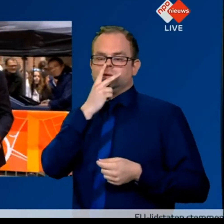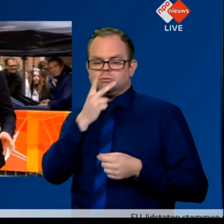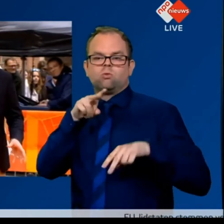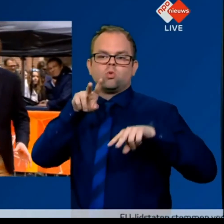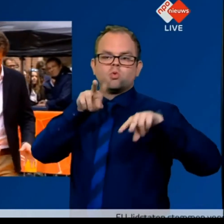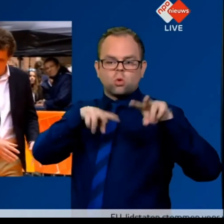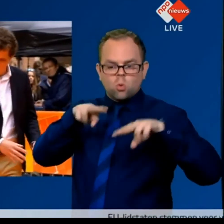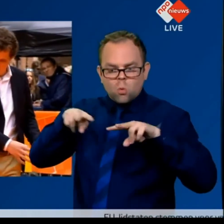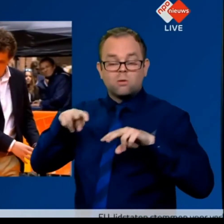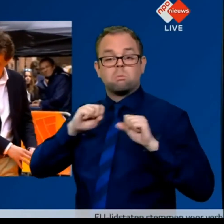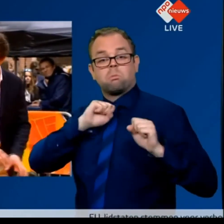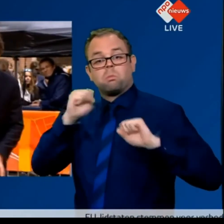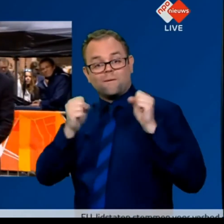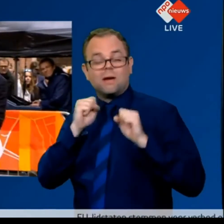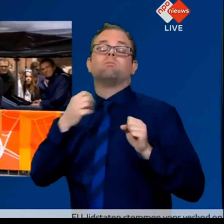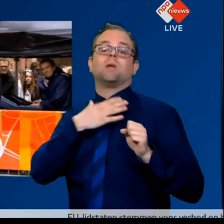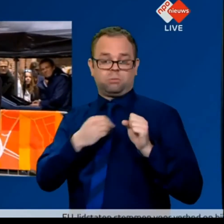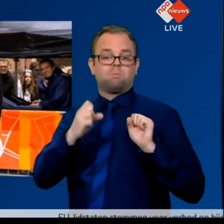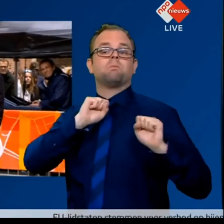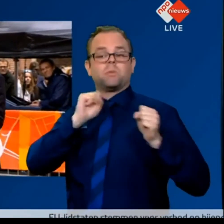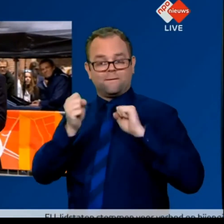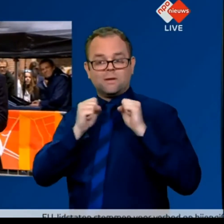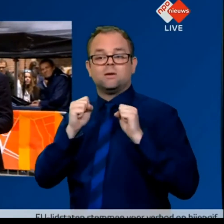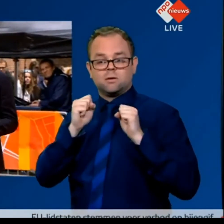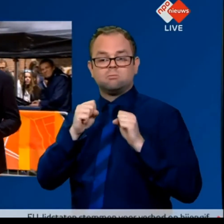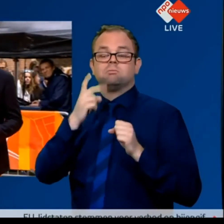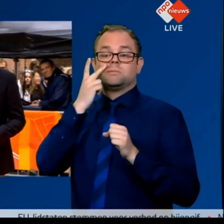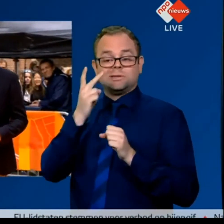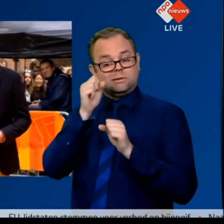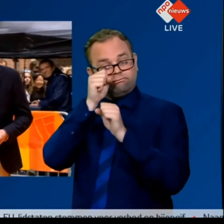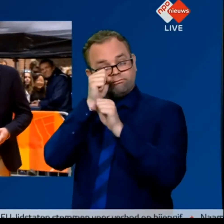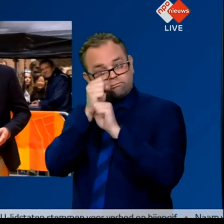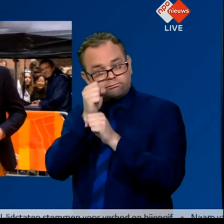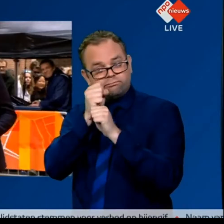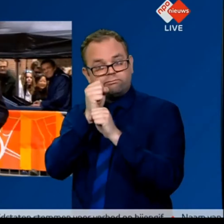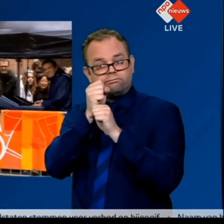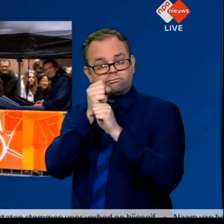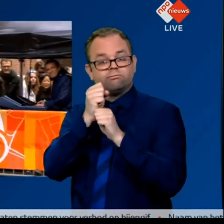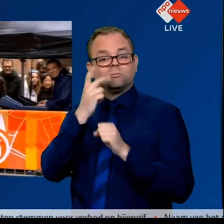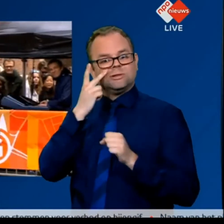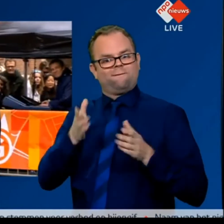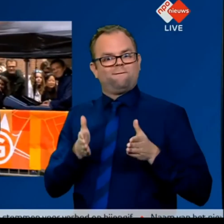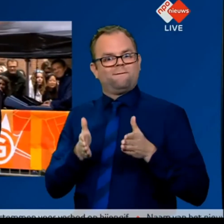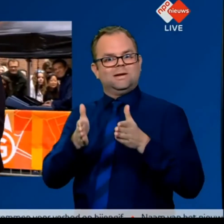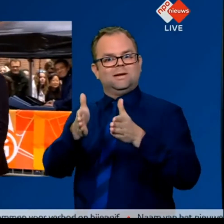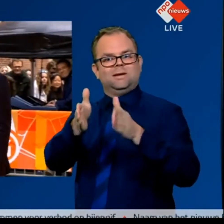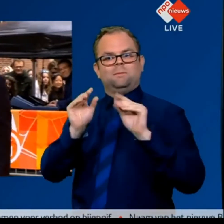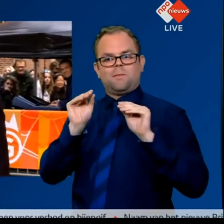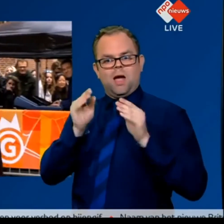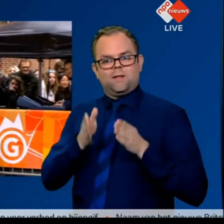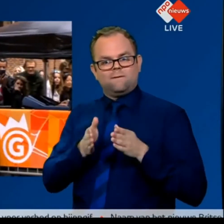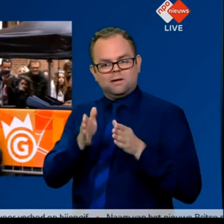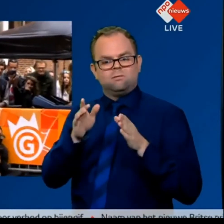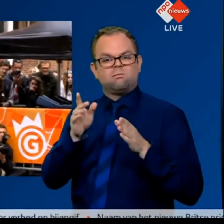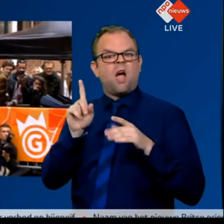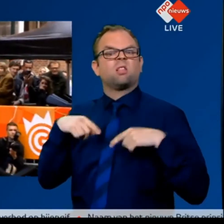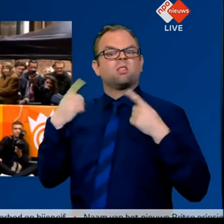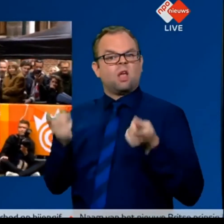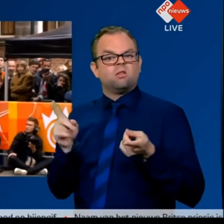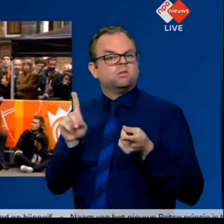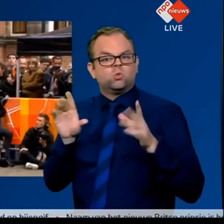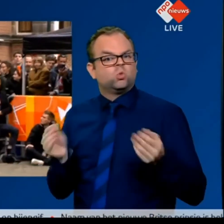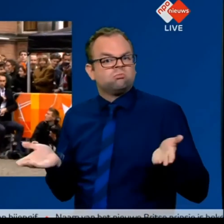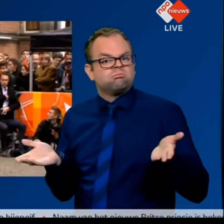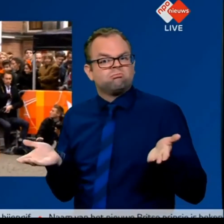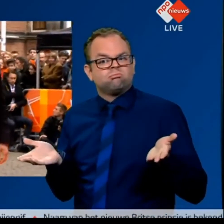zelfs onder een microscoop zien dat hij over een weg rijdt. Maar wat kan ik er nou eigenlijk mee? Wat kan ik nou met